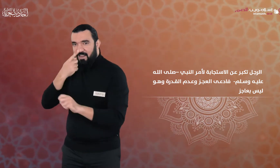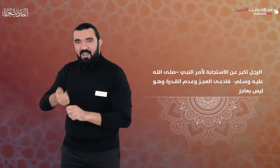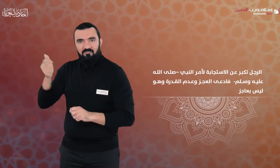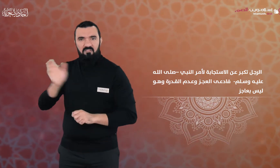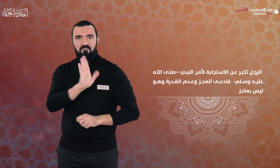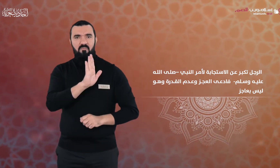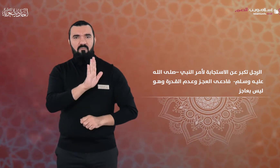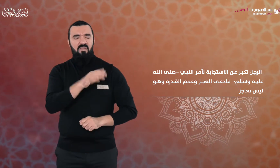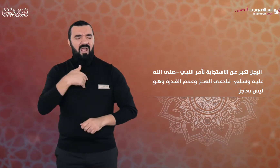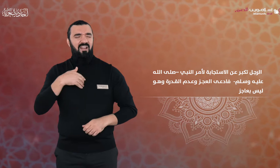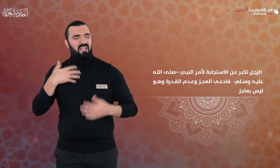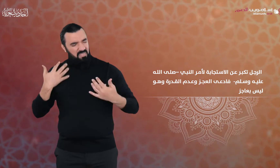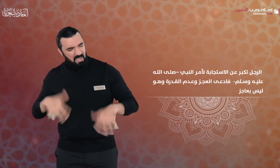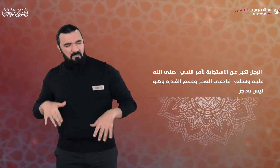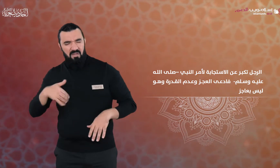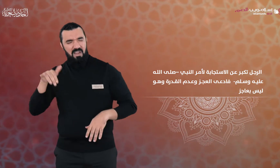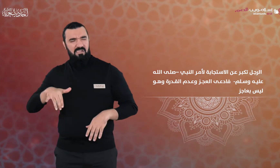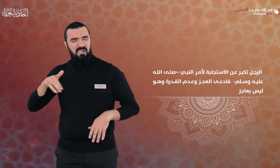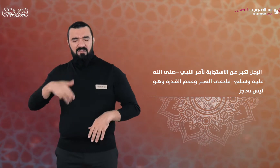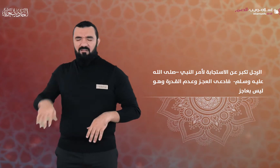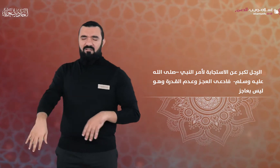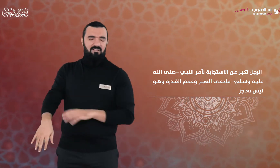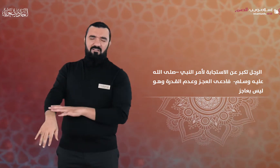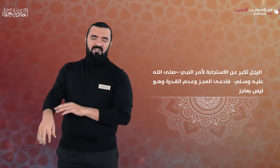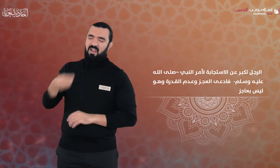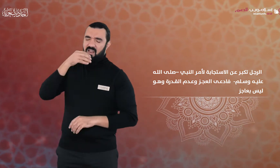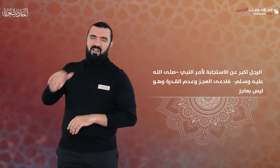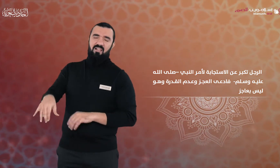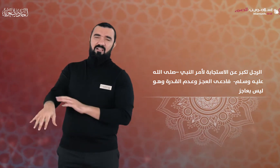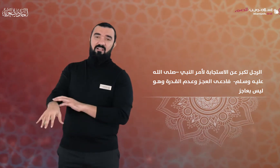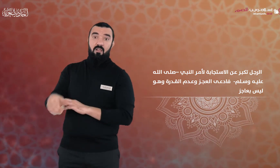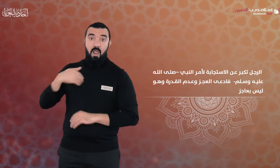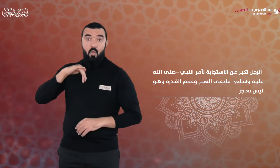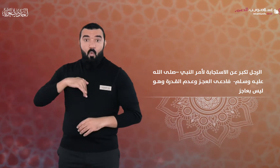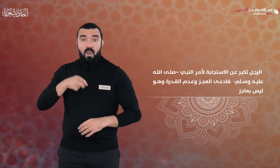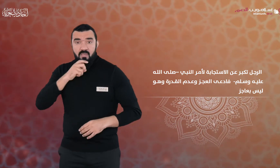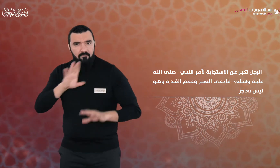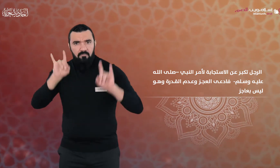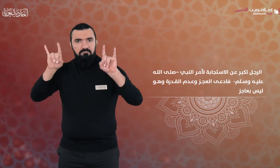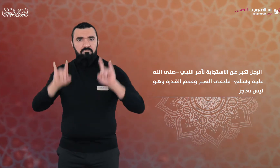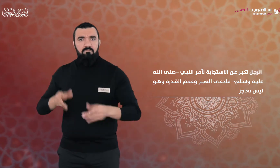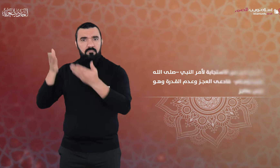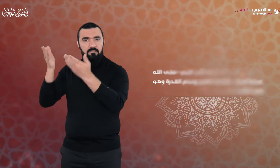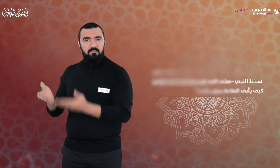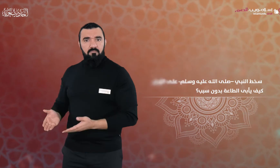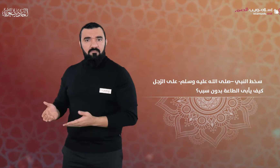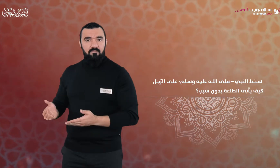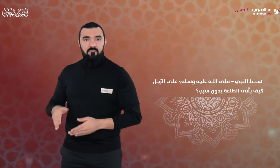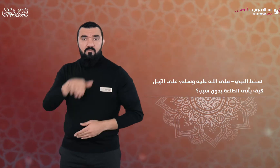وعدم القدرة وهو ليس بعاجز سخط النبي